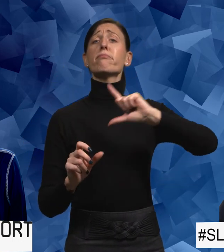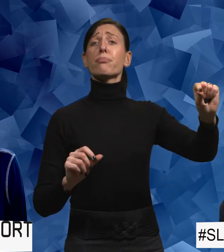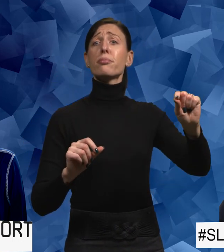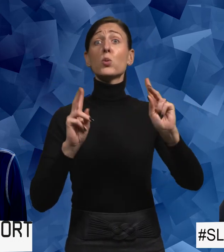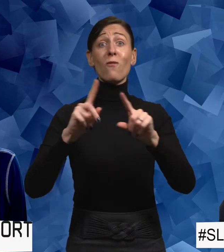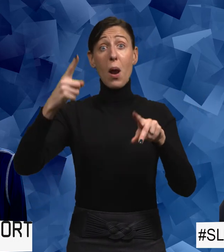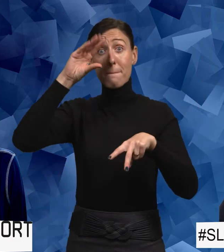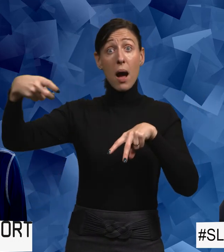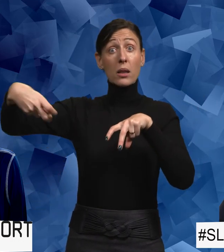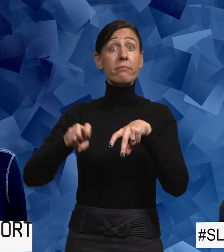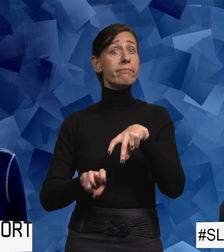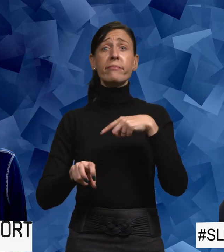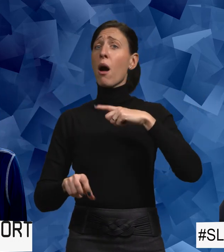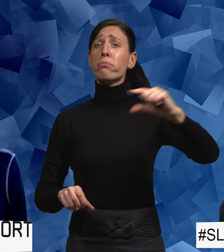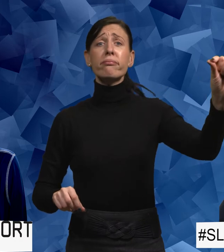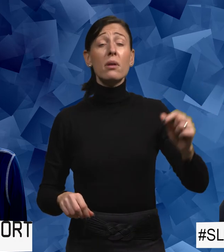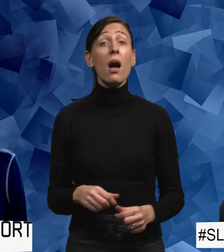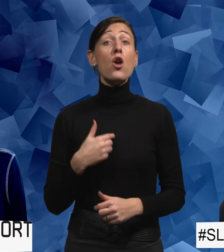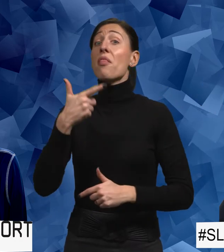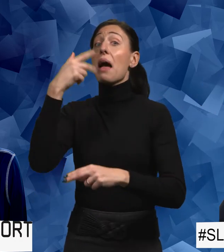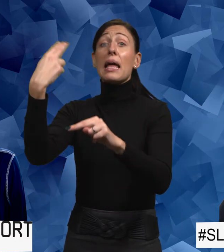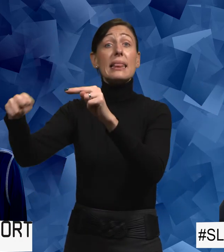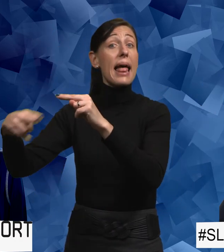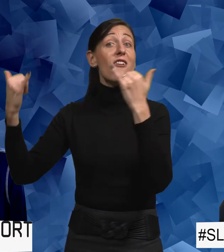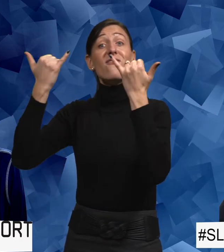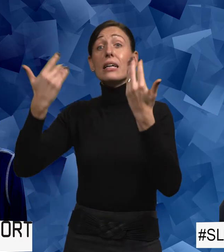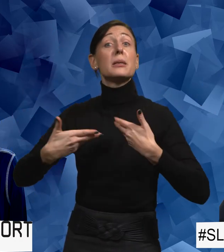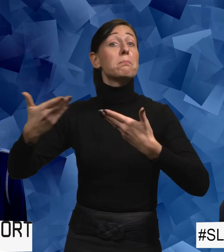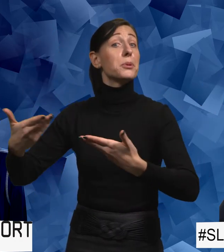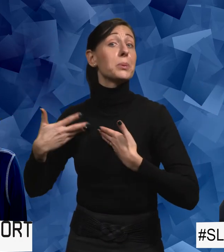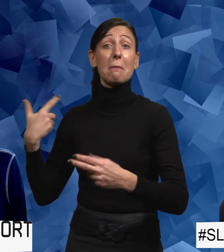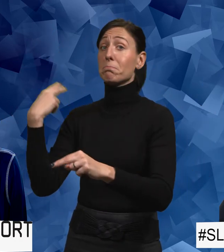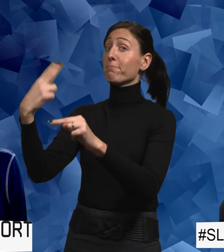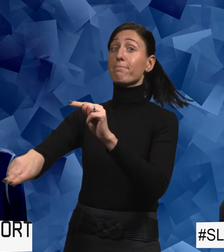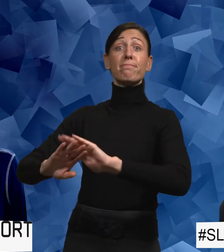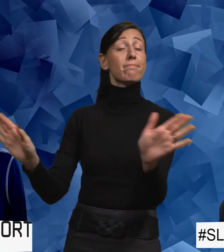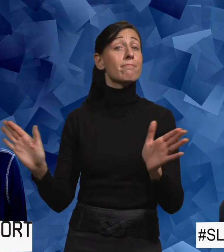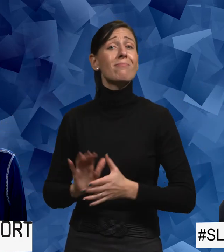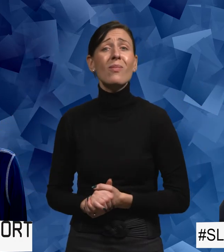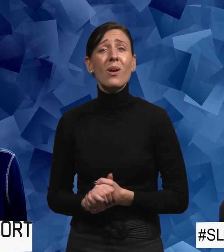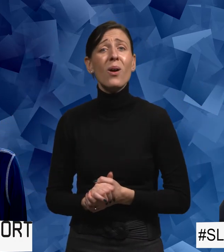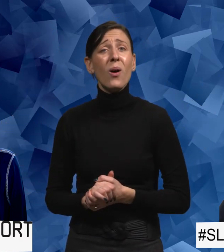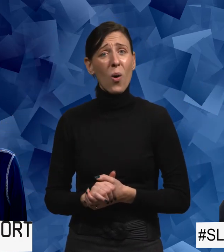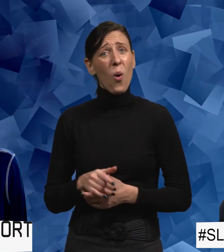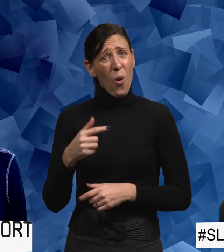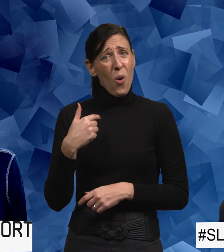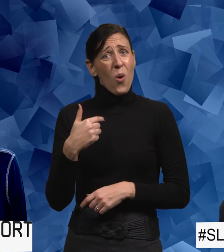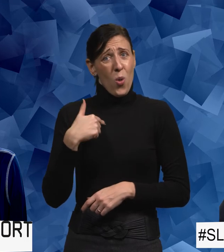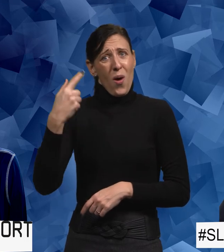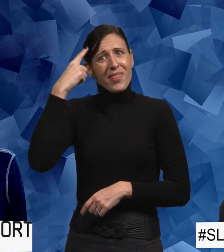någon man som sätter sig jämt med på en bänk. Jag tackar nej till att gå på fester eller bli utbjuden och så. Och då